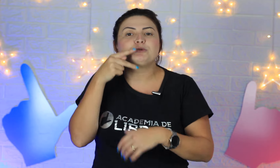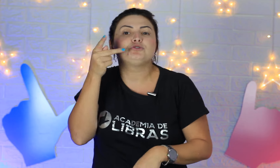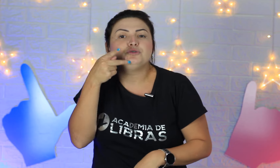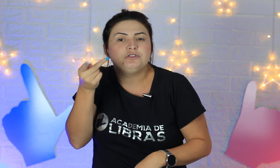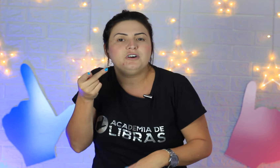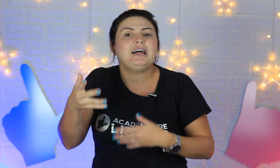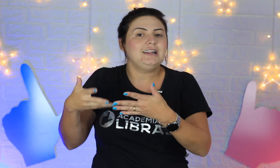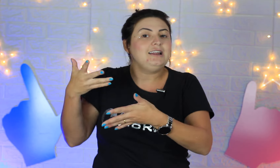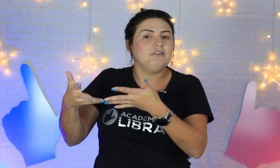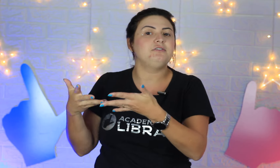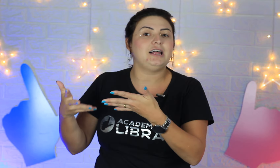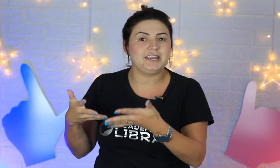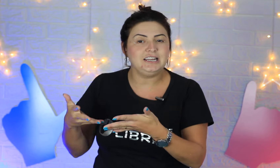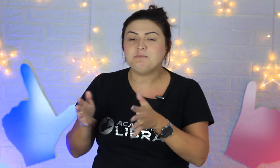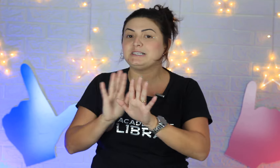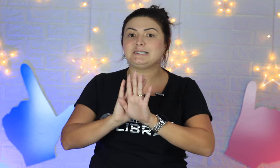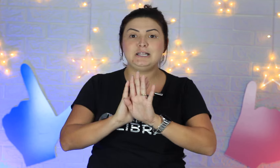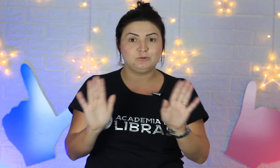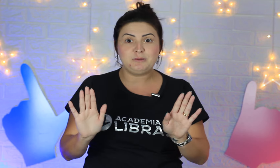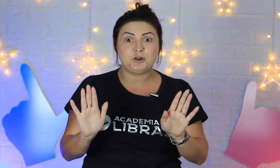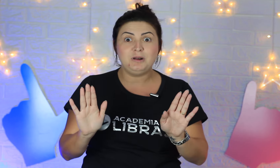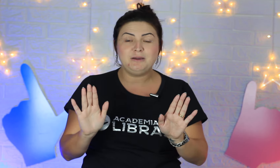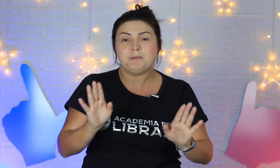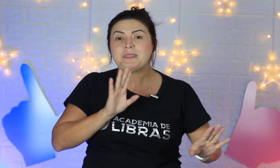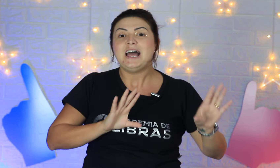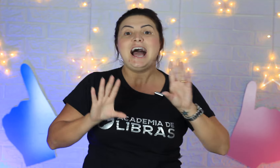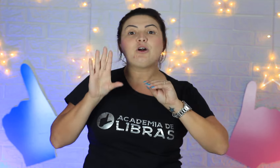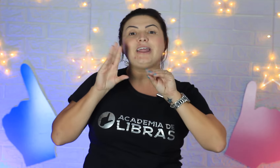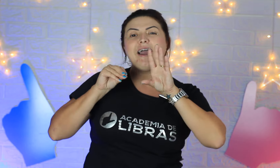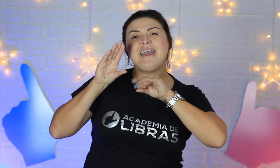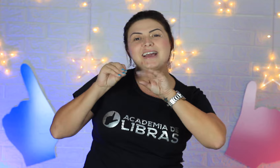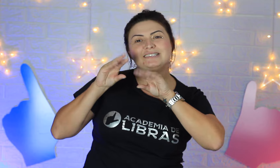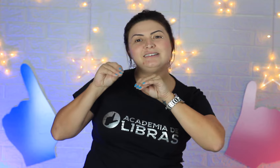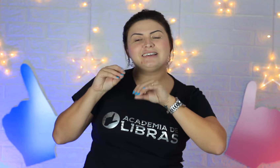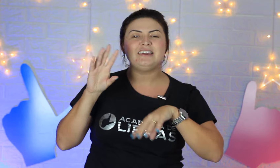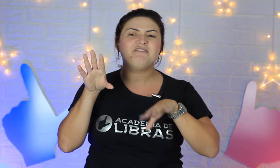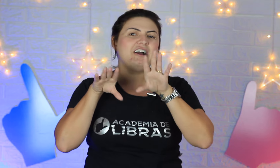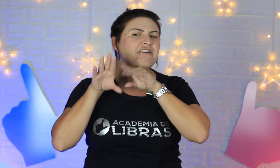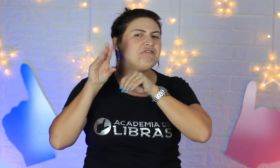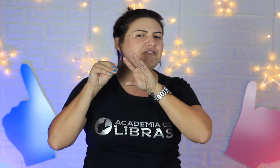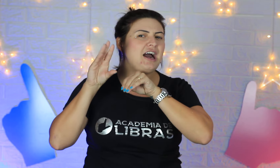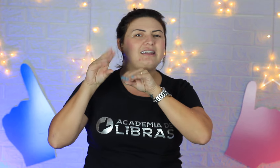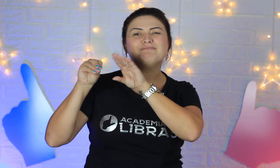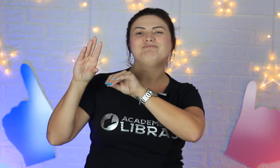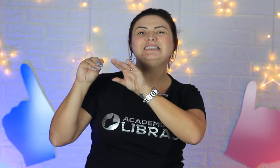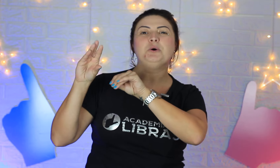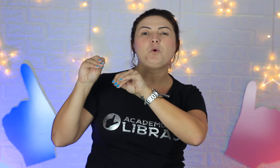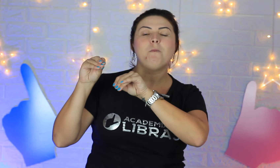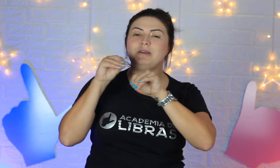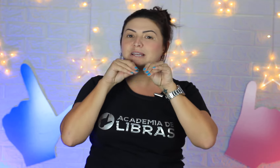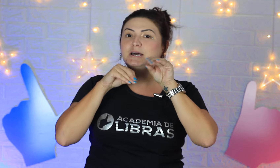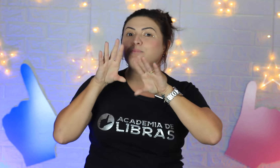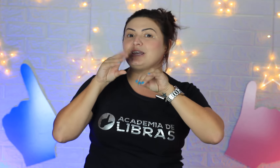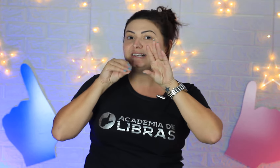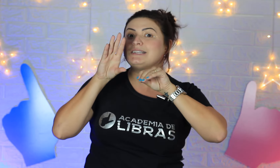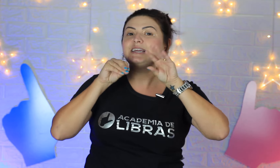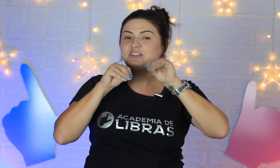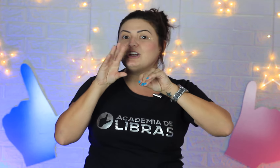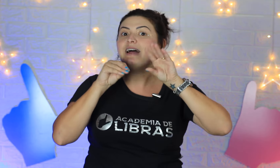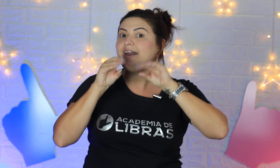pro surdo falar. Ele vai falar em Libras. Não tem problema. Agora, esse daqui vai, fala. Não combina, porque esse daqui já dá